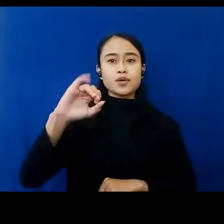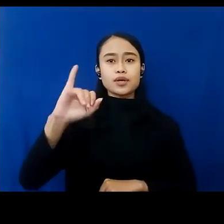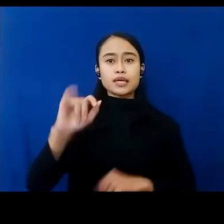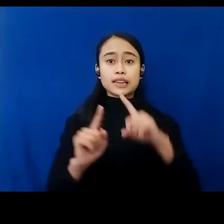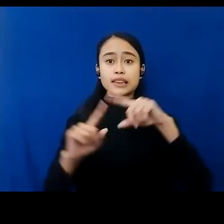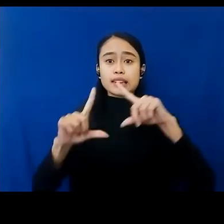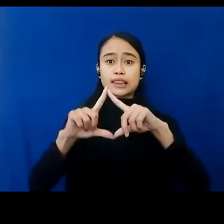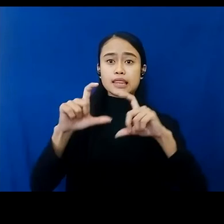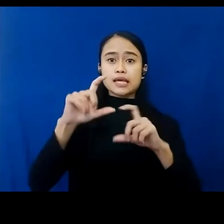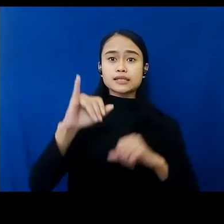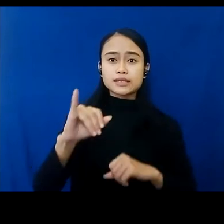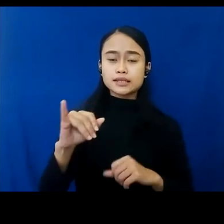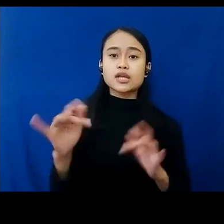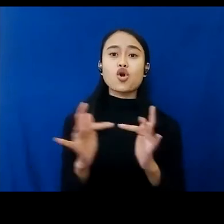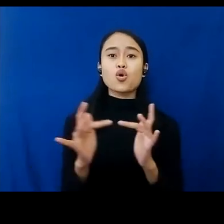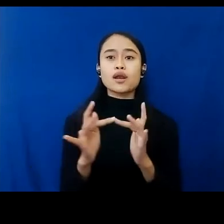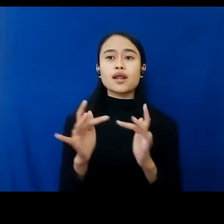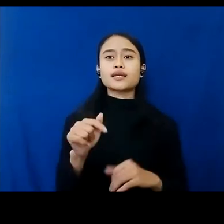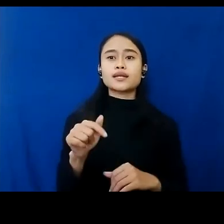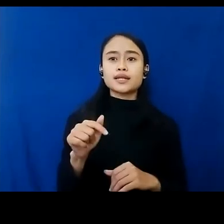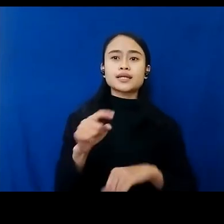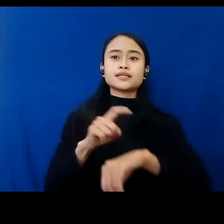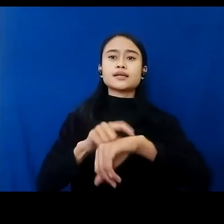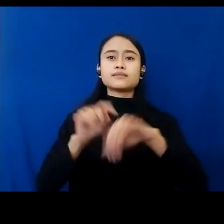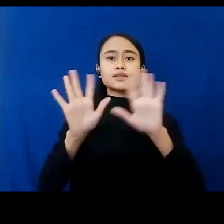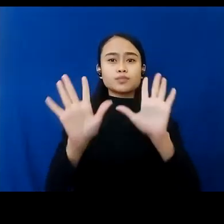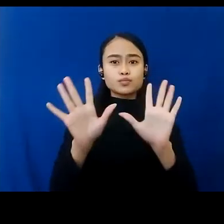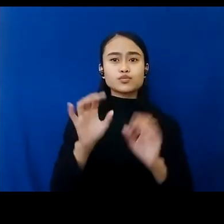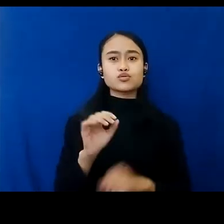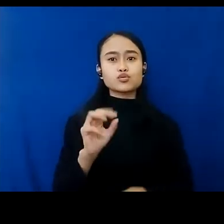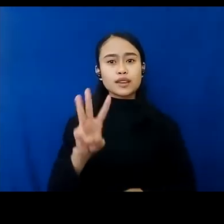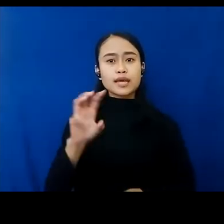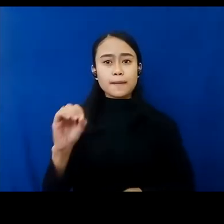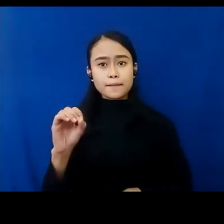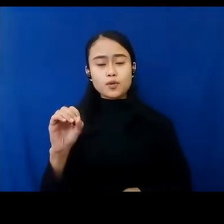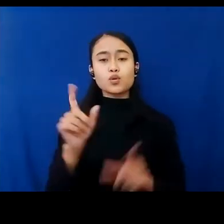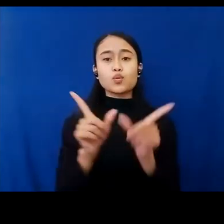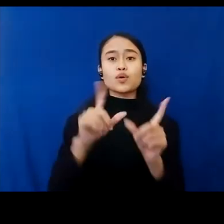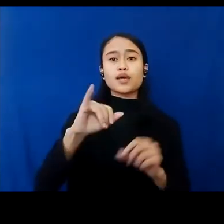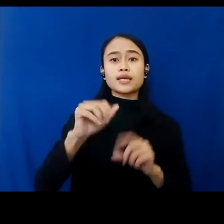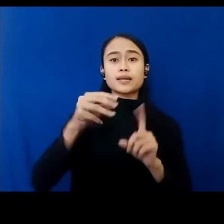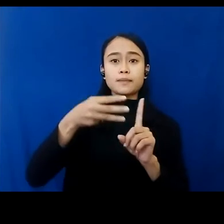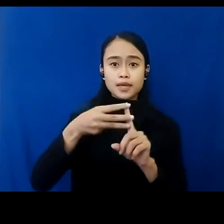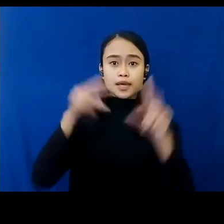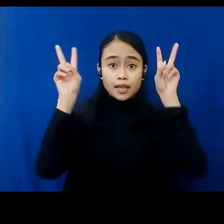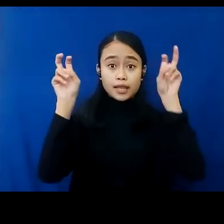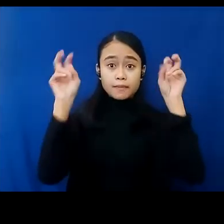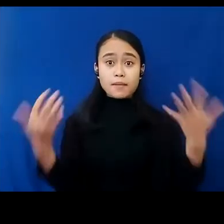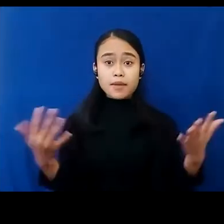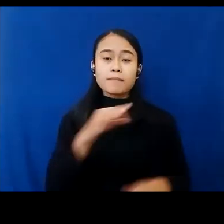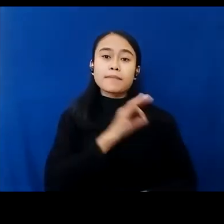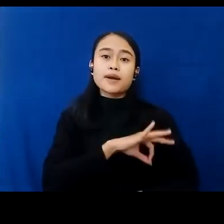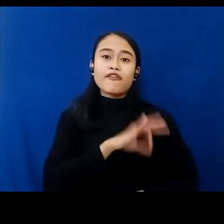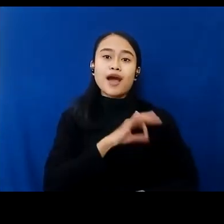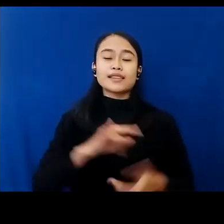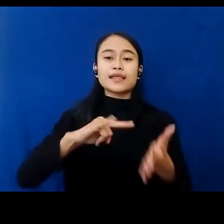ikuti pada pukul 10.30 waktu Indonesia Barat. Kemudian ada tema pemanfaatan teknologi digital bagi